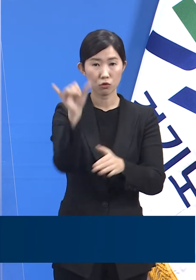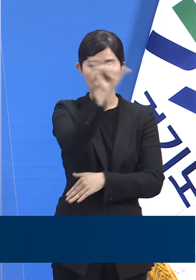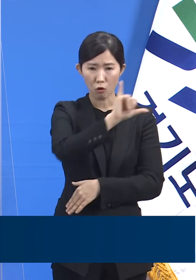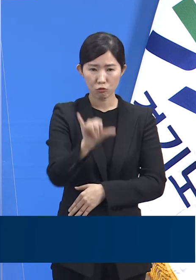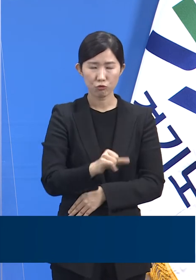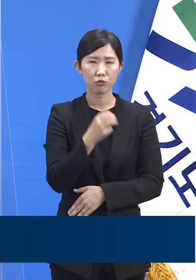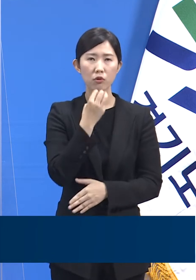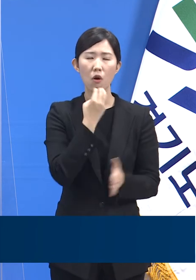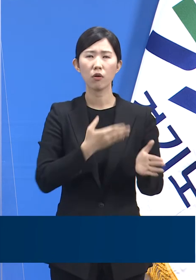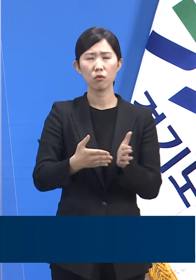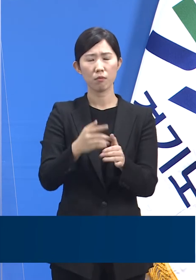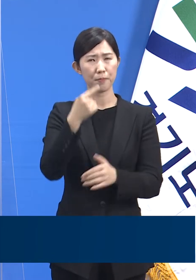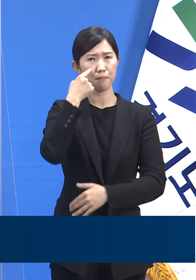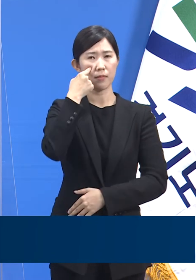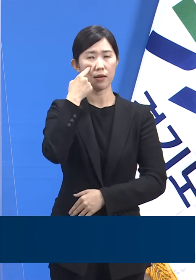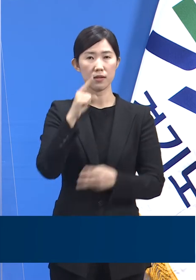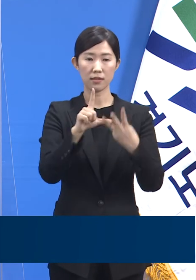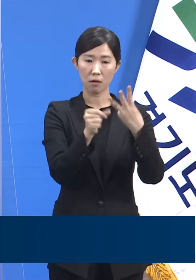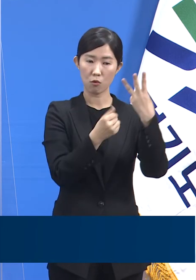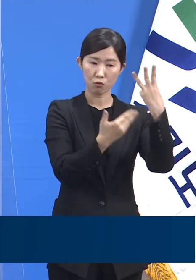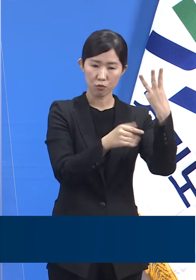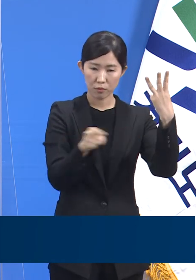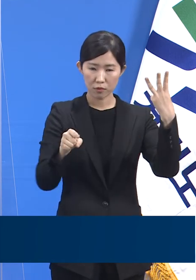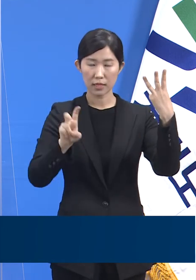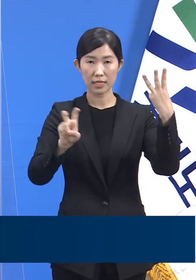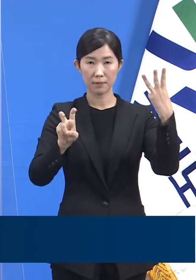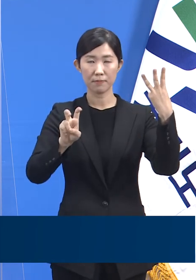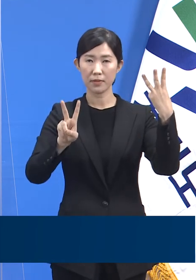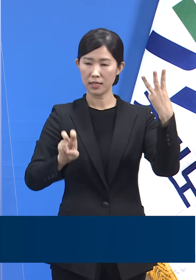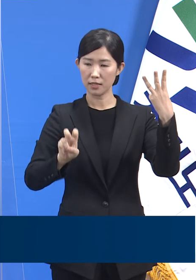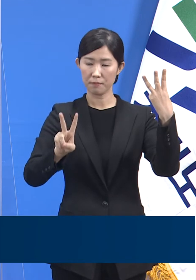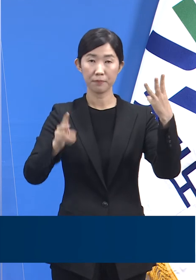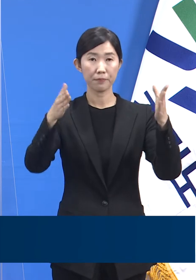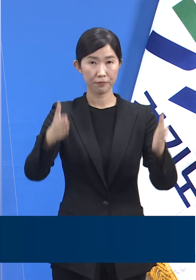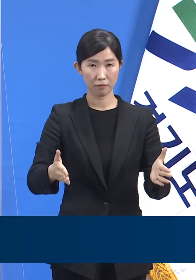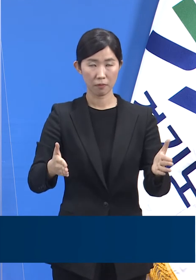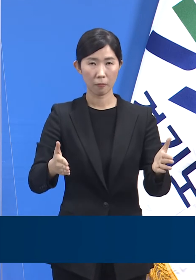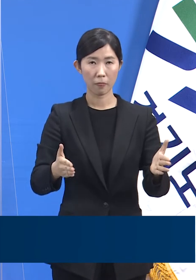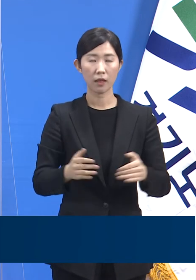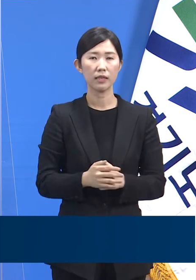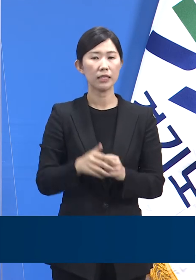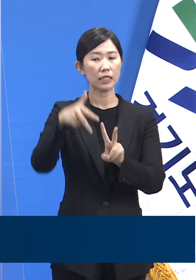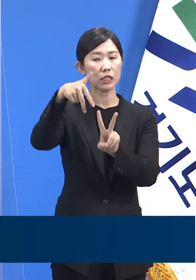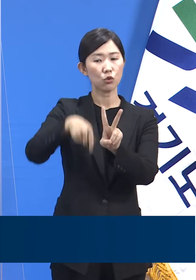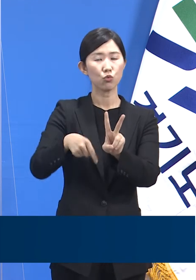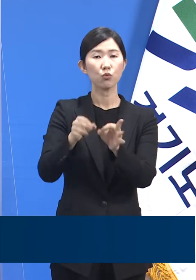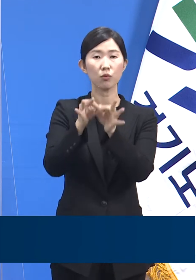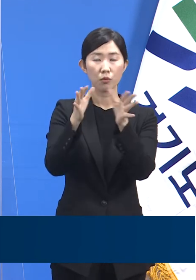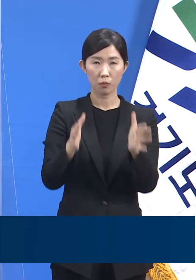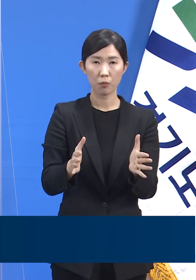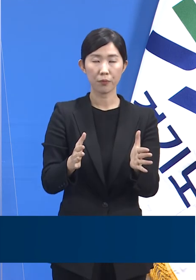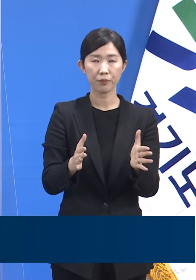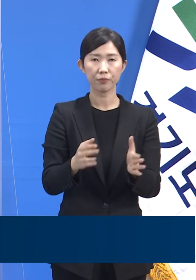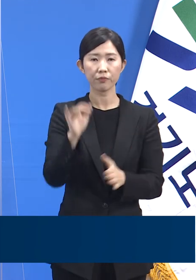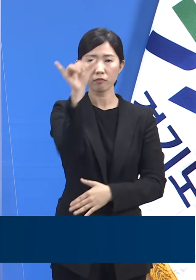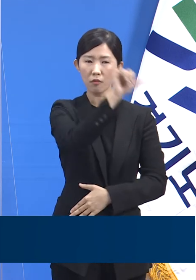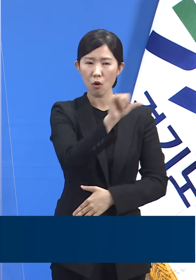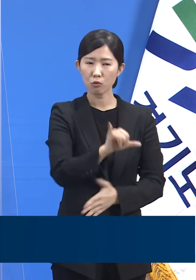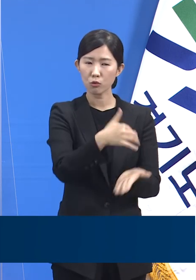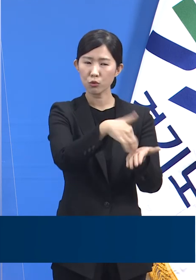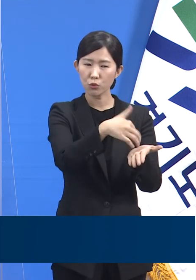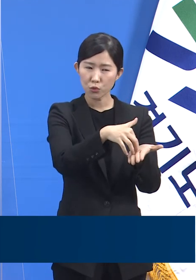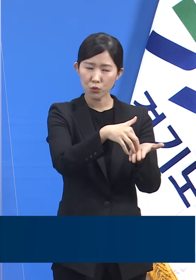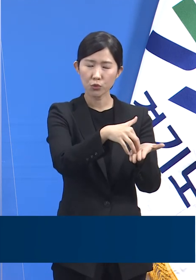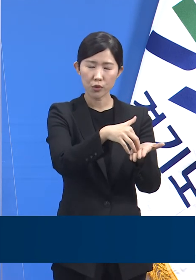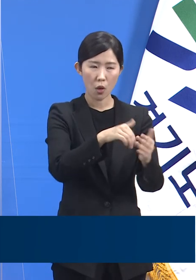3월 9일부터 3월 20일까지, 22일까지 최근 2주간 전국 통계상